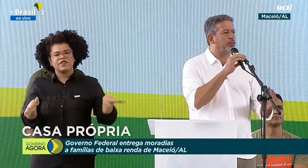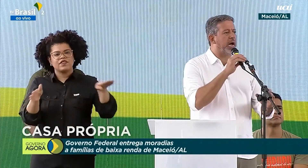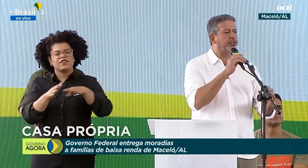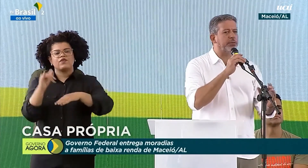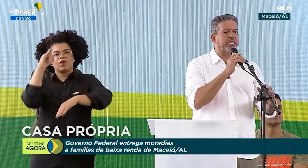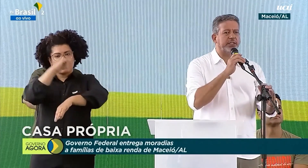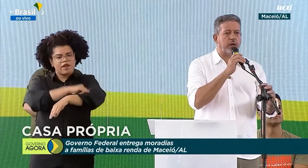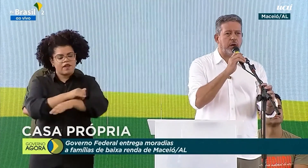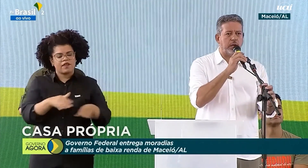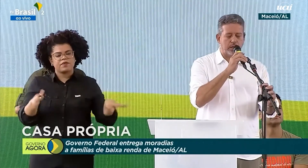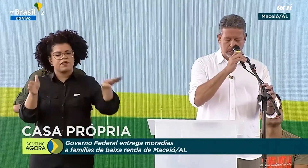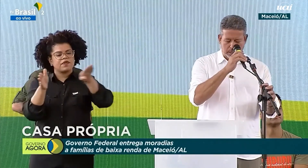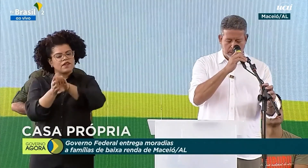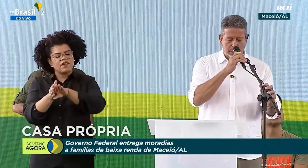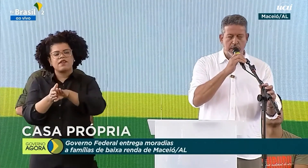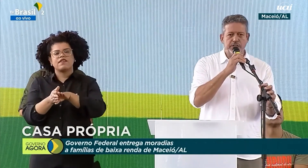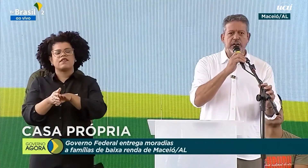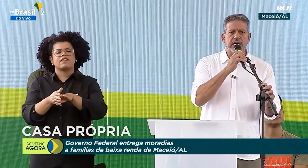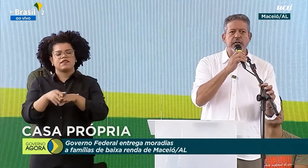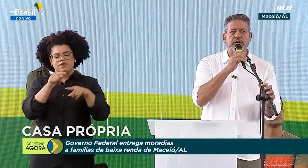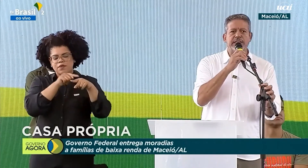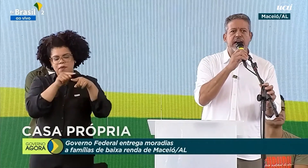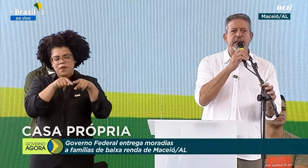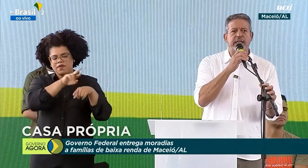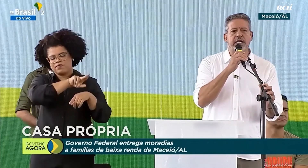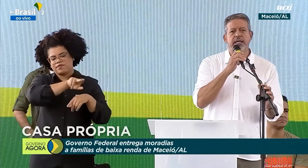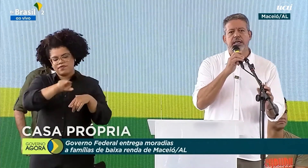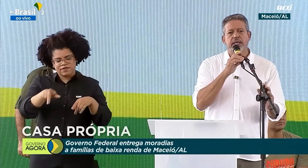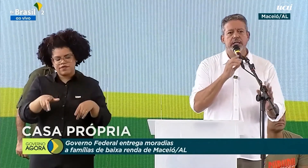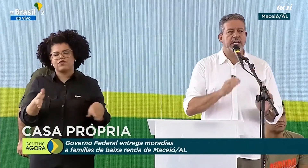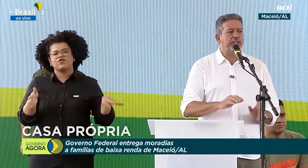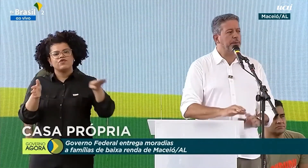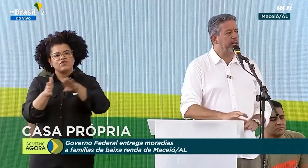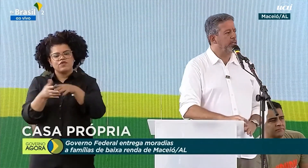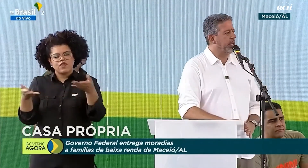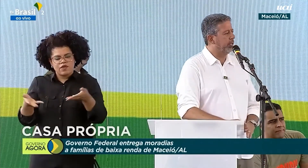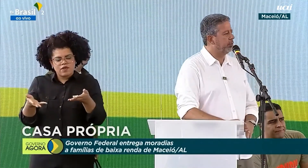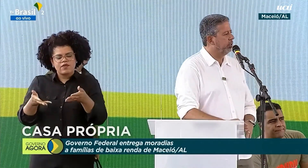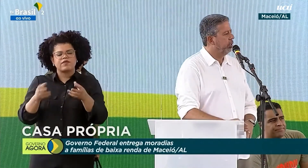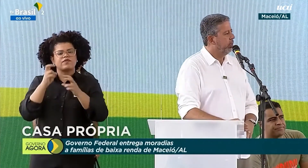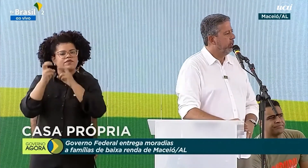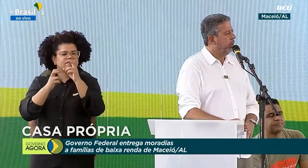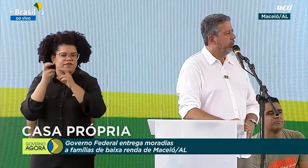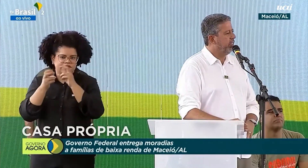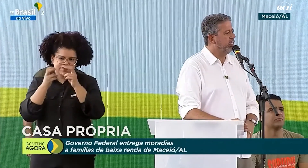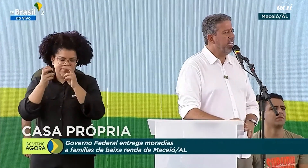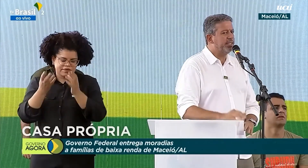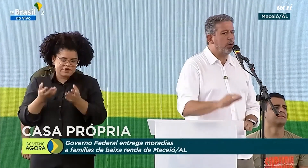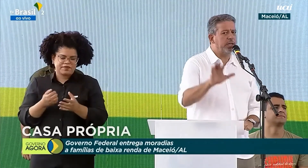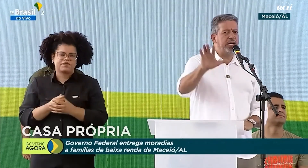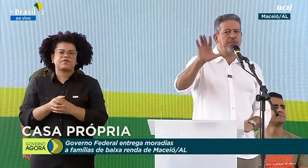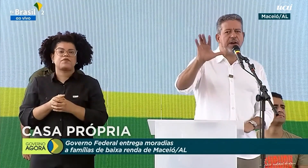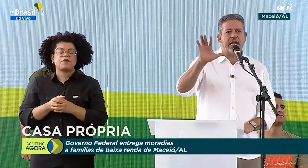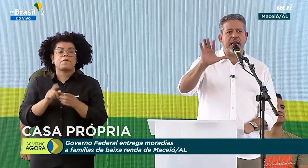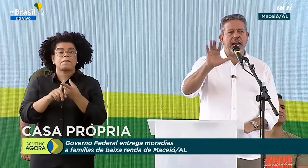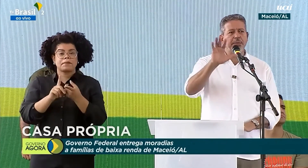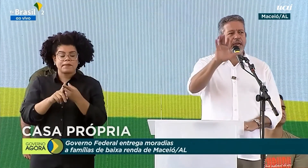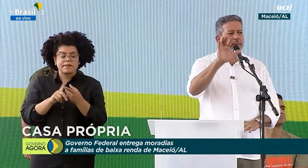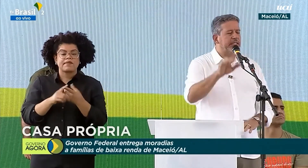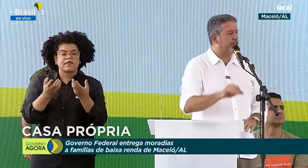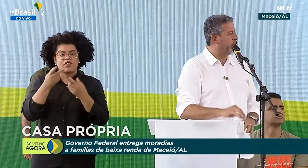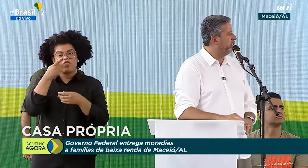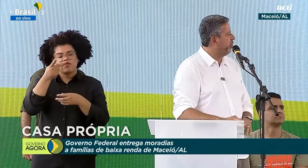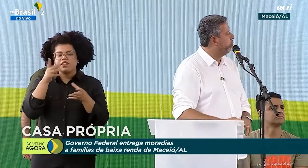percorrendo os bairros de Maceió e chegando até aqui neste empreendimento. Presidente, eu queria falar